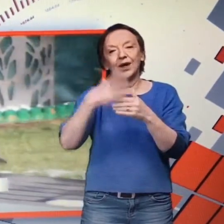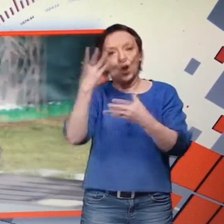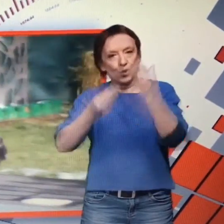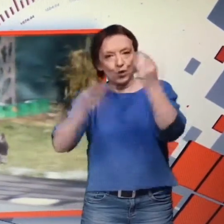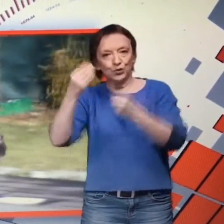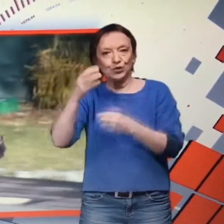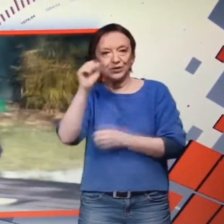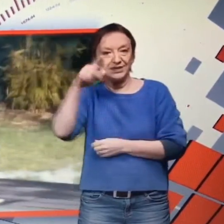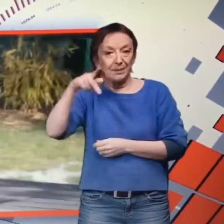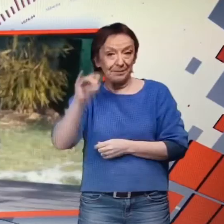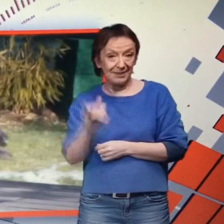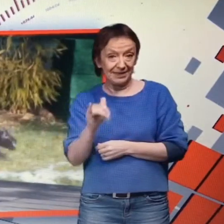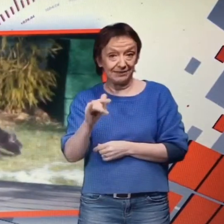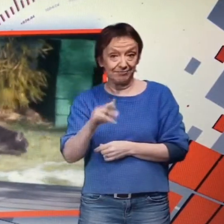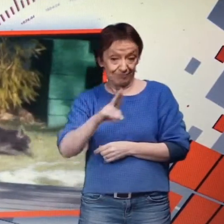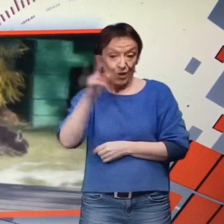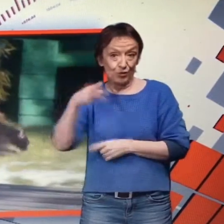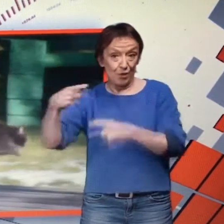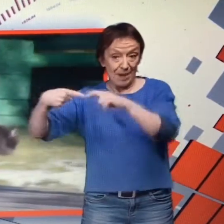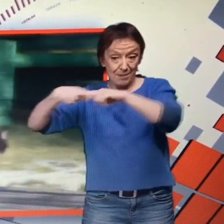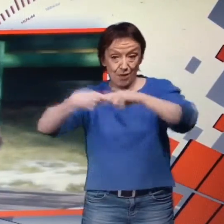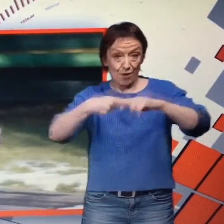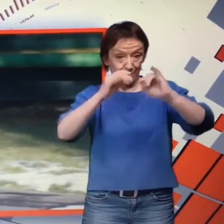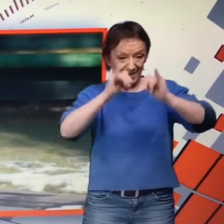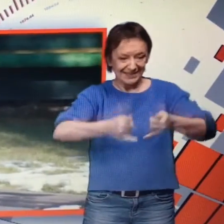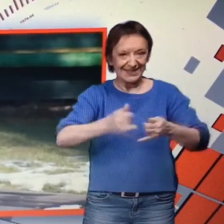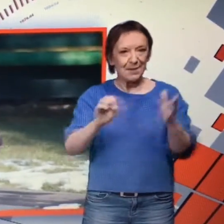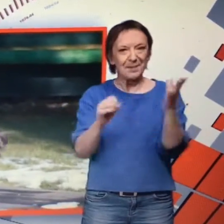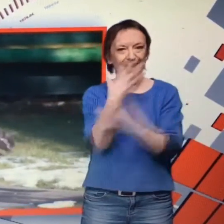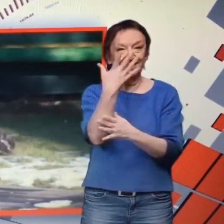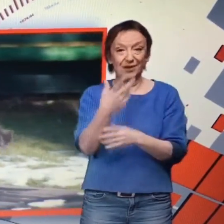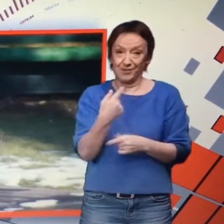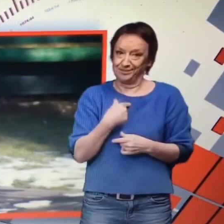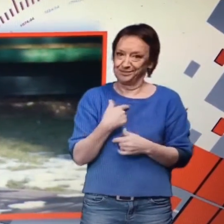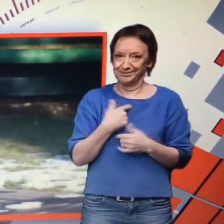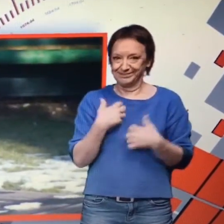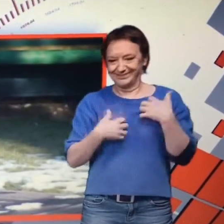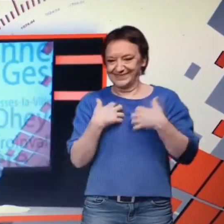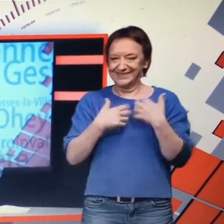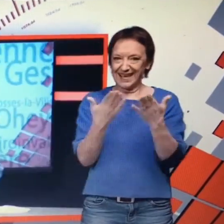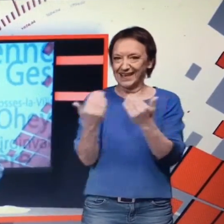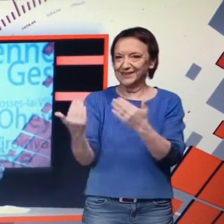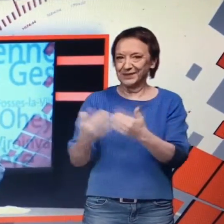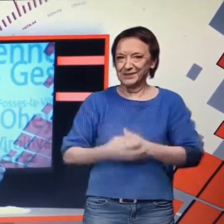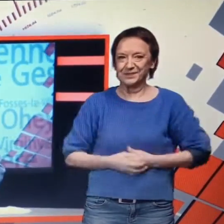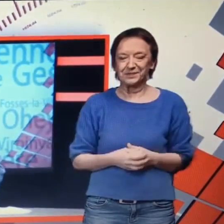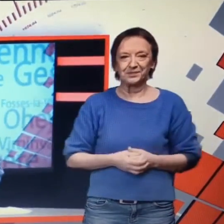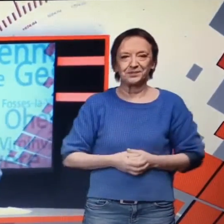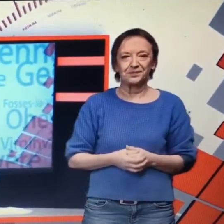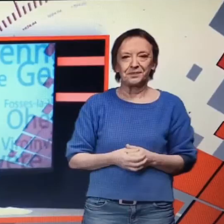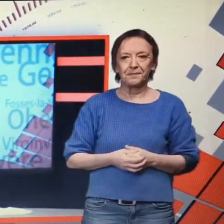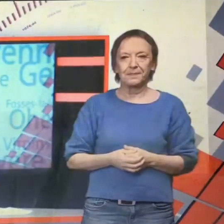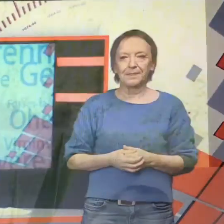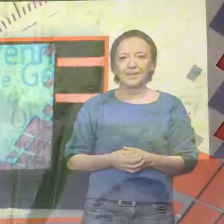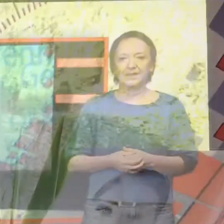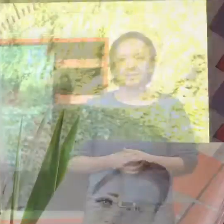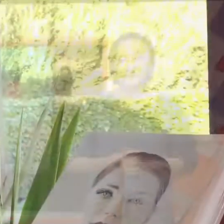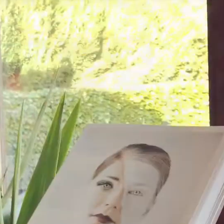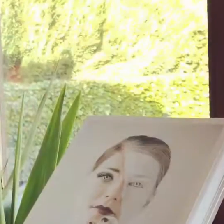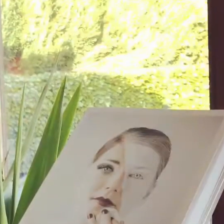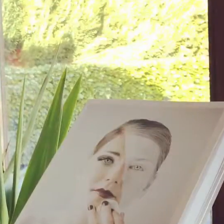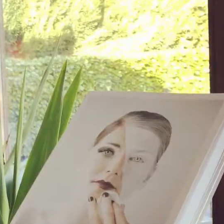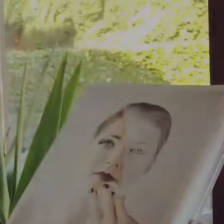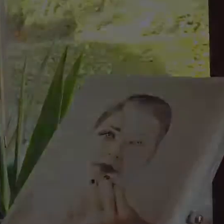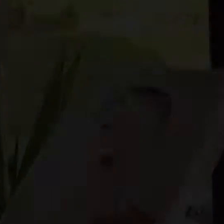Sandra pour le printemps. Que comme Nestor, nous attendons impatiemment. Merci d